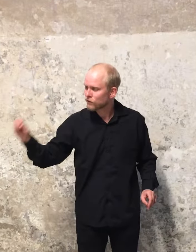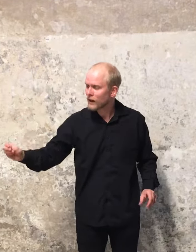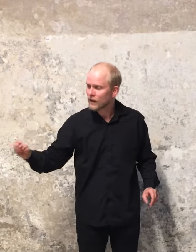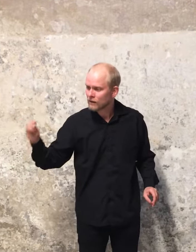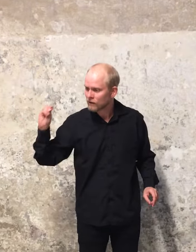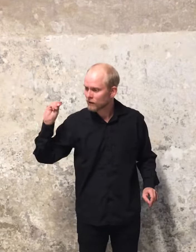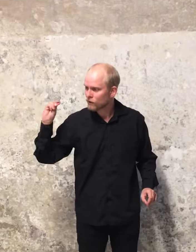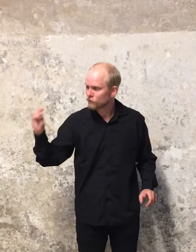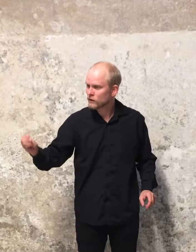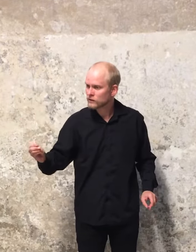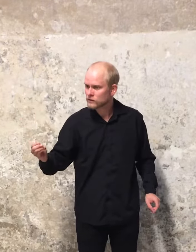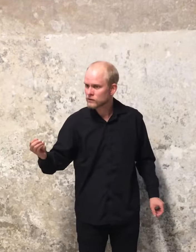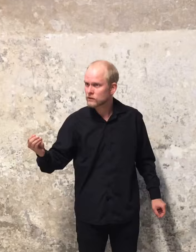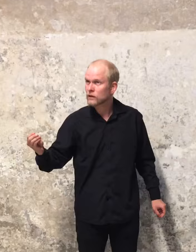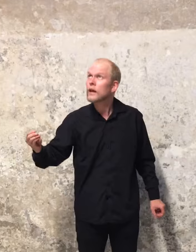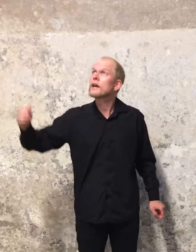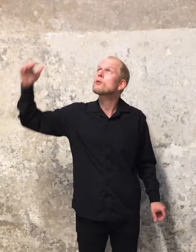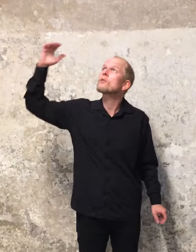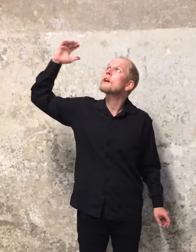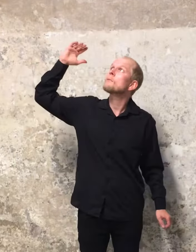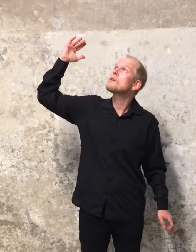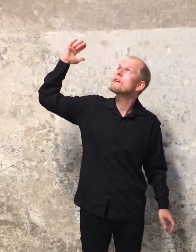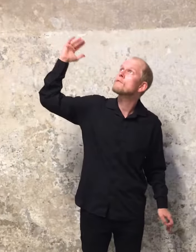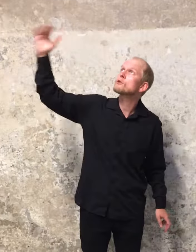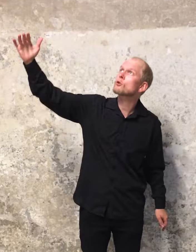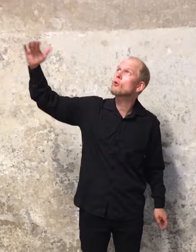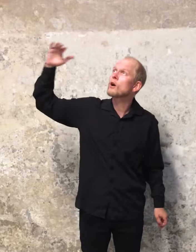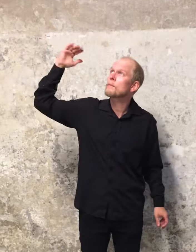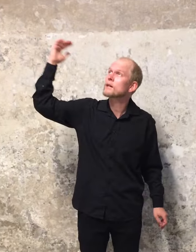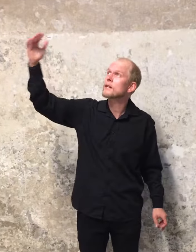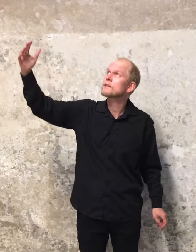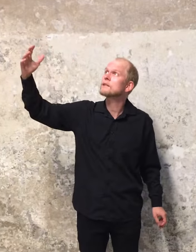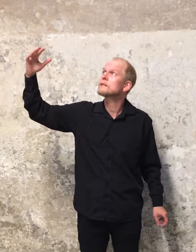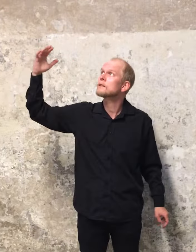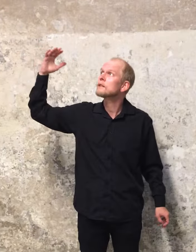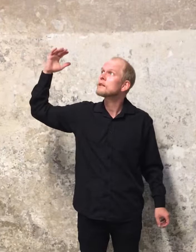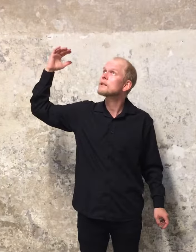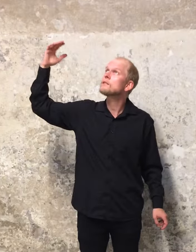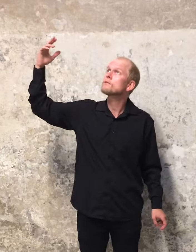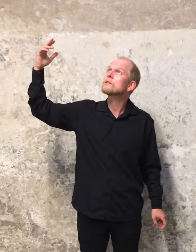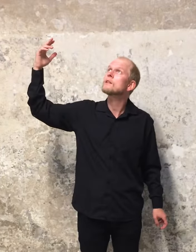flagder findes. Hen under himmelvælpet, skrå, hammergætterne, giften.